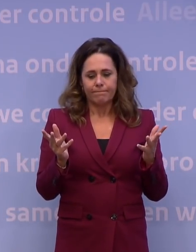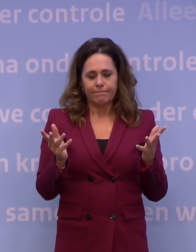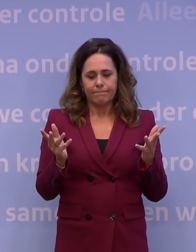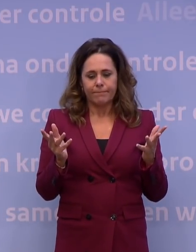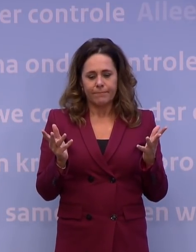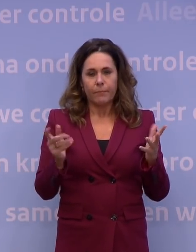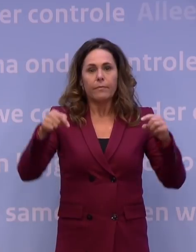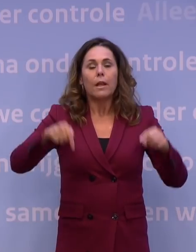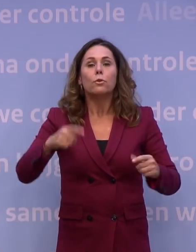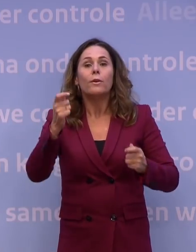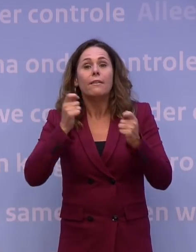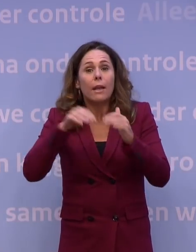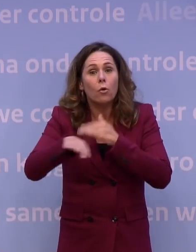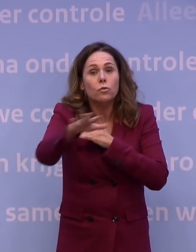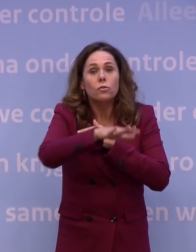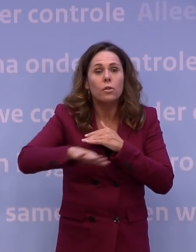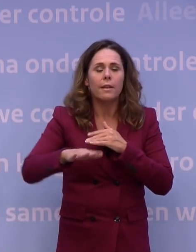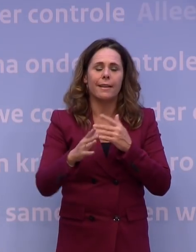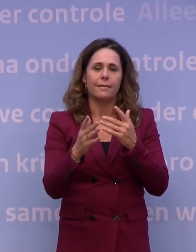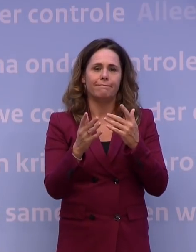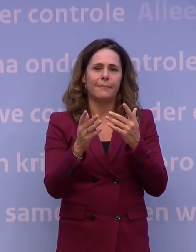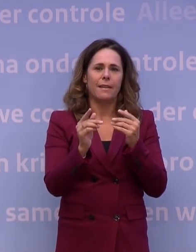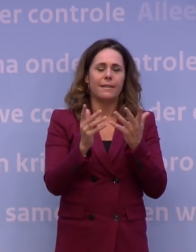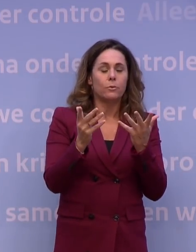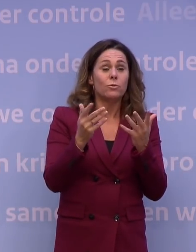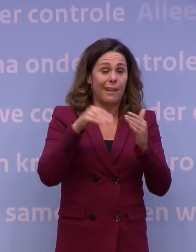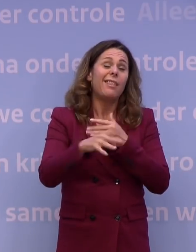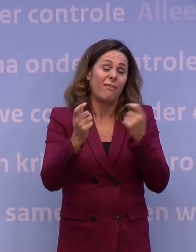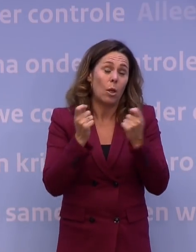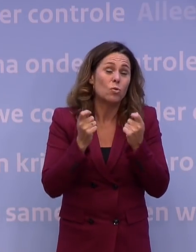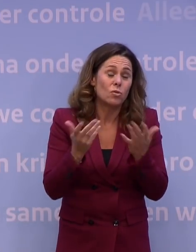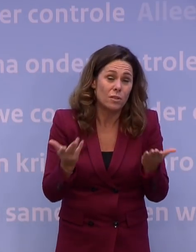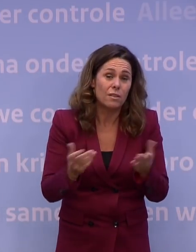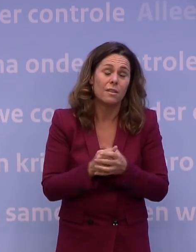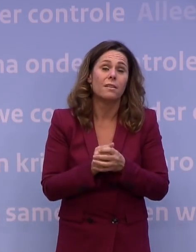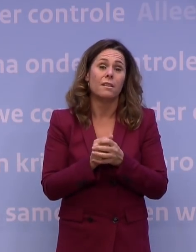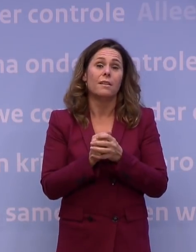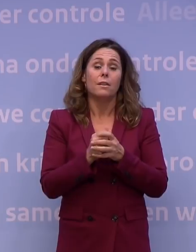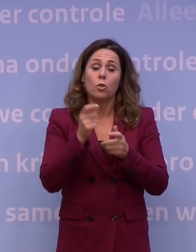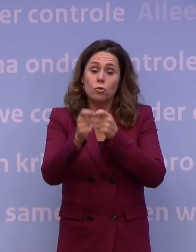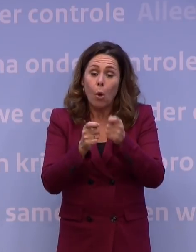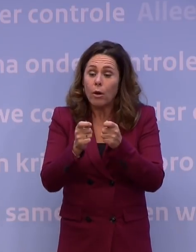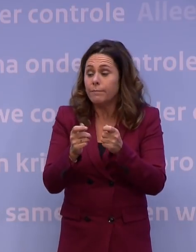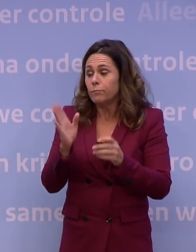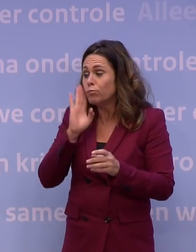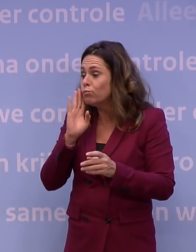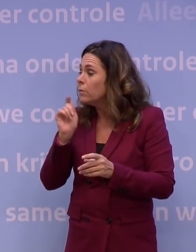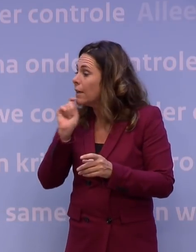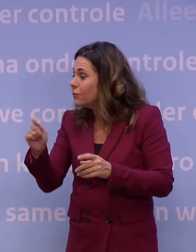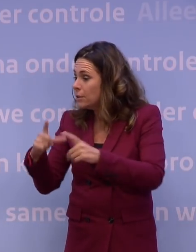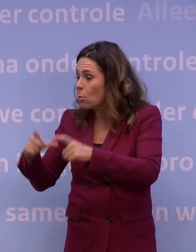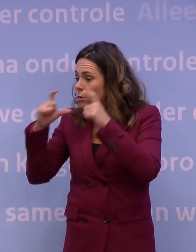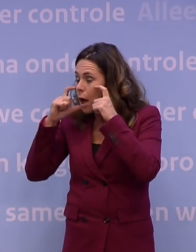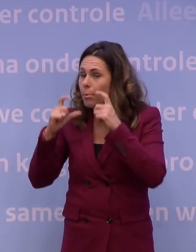de winkels, dus in de detailhandel, in de winkels dus, ervoor zorgen dat mensen het advies hebben in ieder geval om dat mondkapje op te